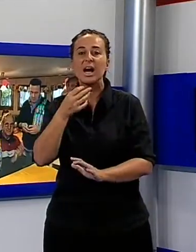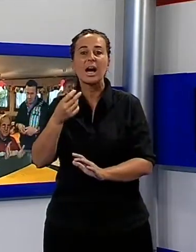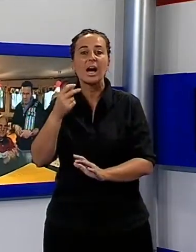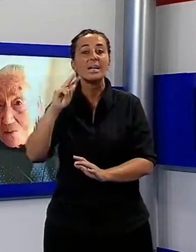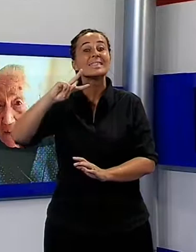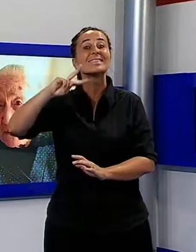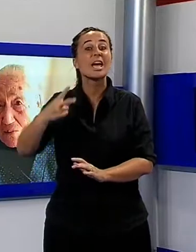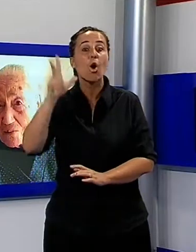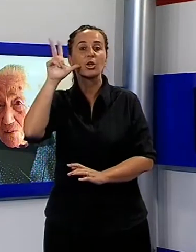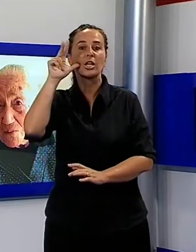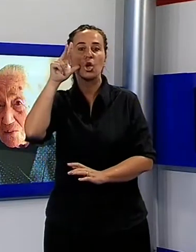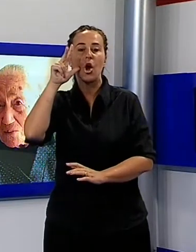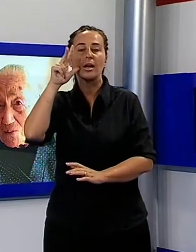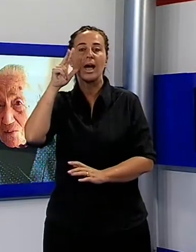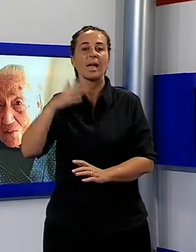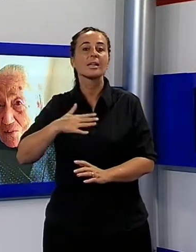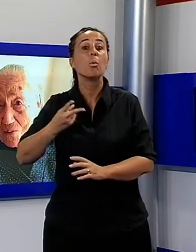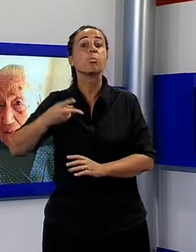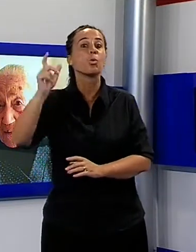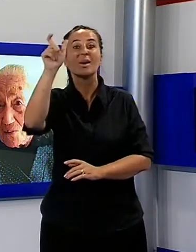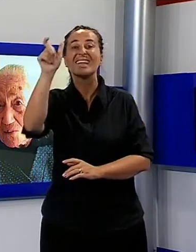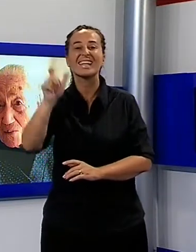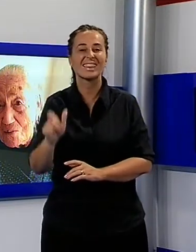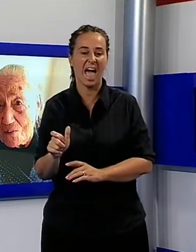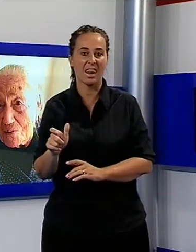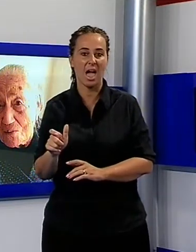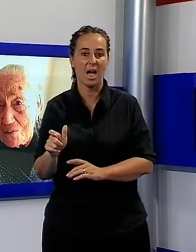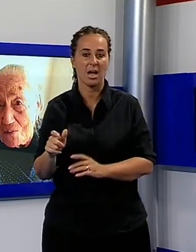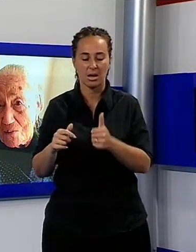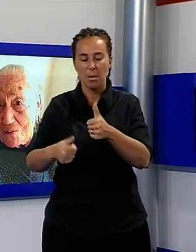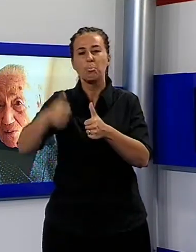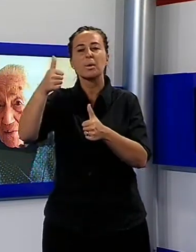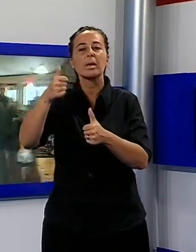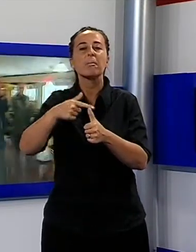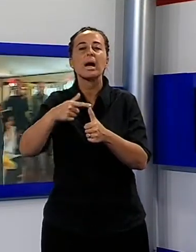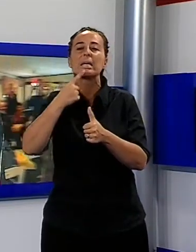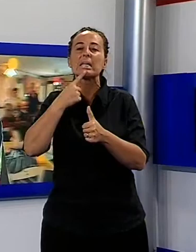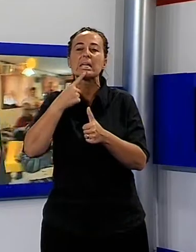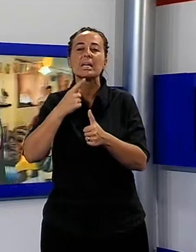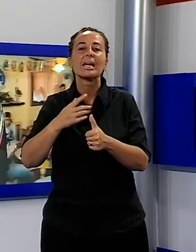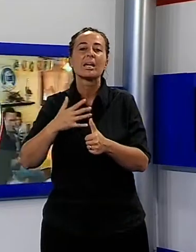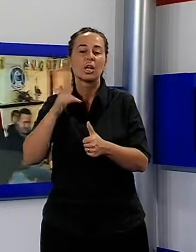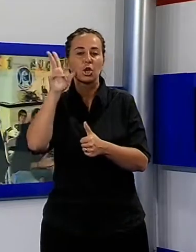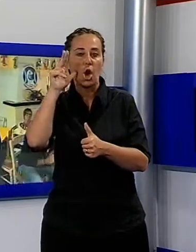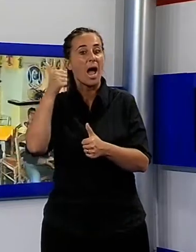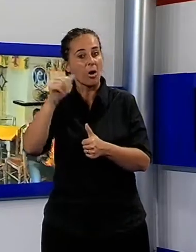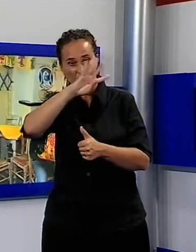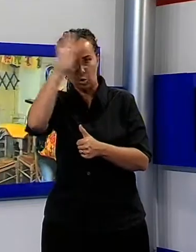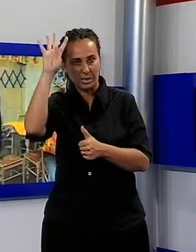'Italia guidati dalla toscana Giuseppina Proietto che ha ben 115 anni. Erano in tanti a festeggiare Milena,